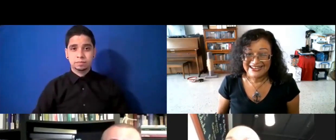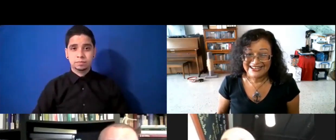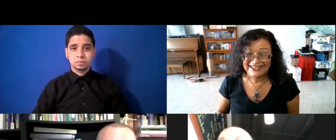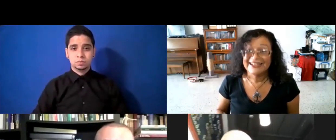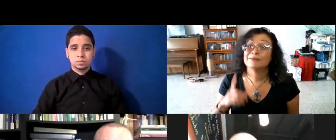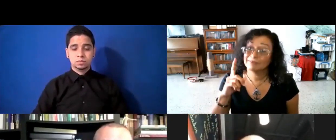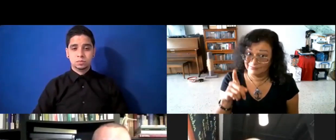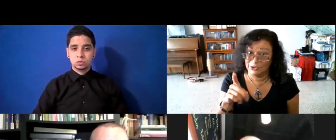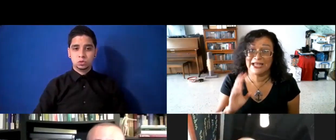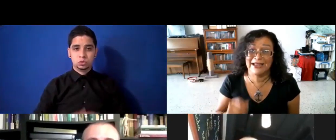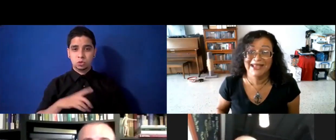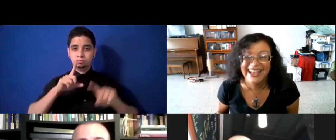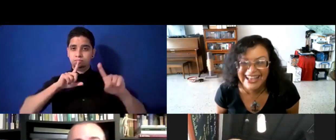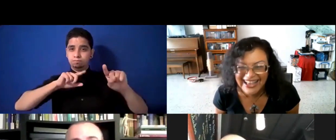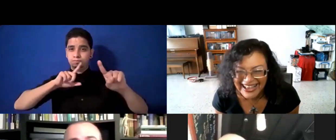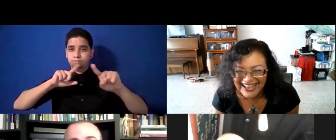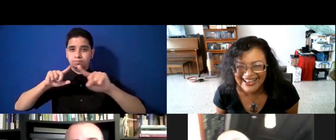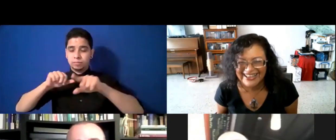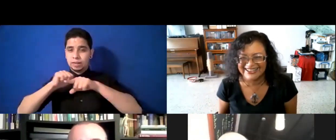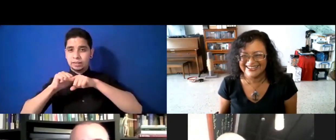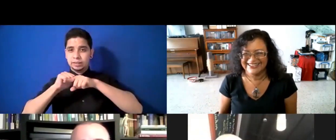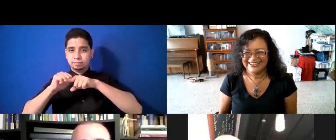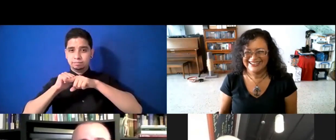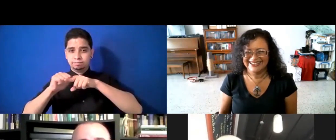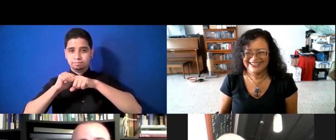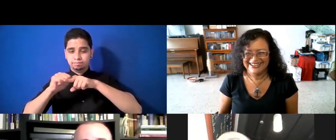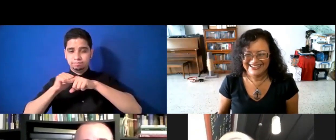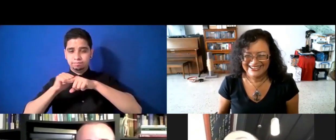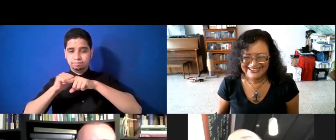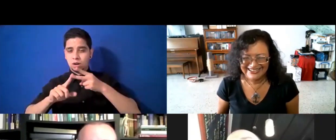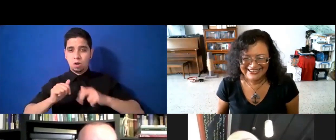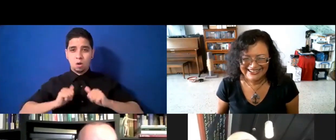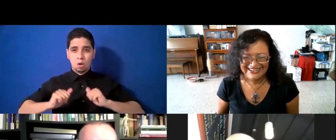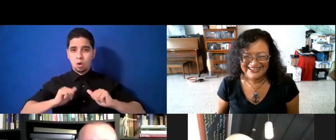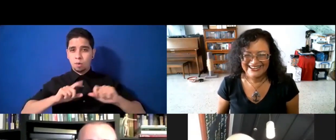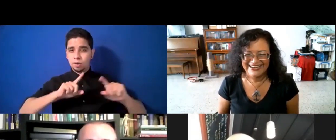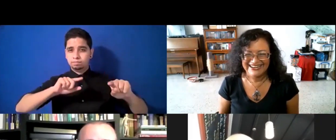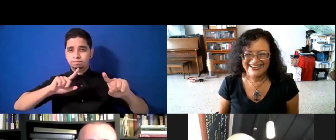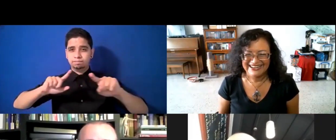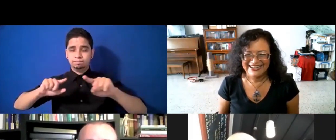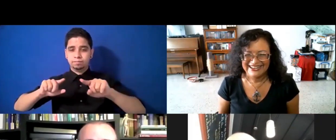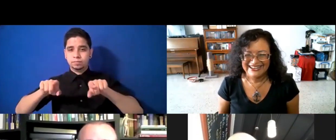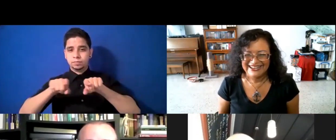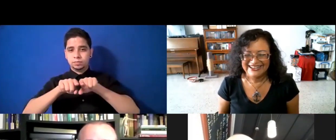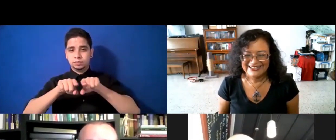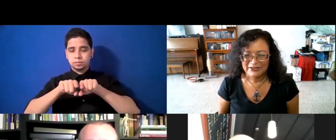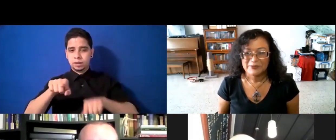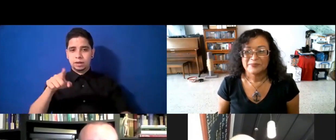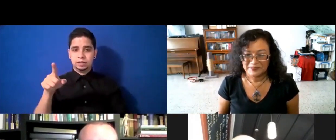ensayo, ni una obra, ni apoyándolo, aparte de que él siempre sintiera, la seguridad,